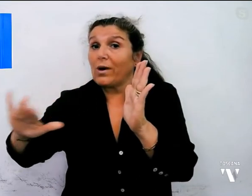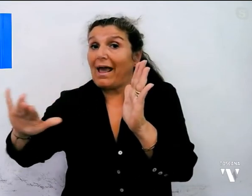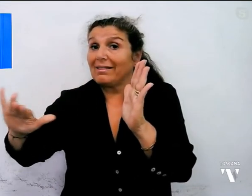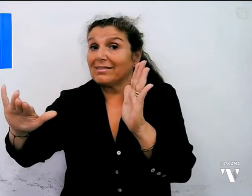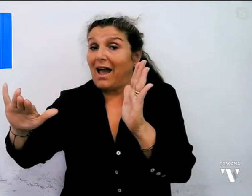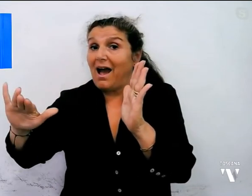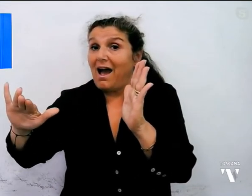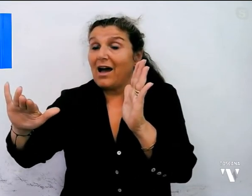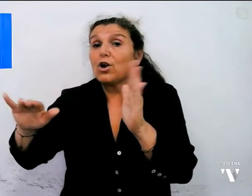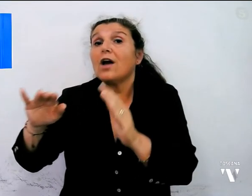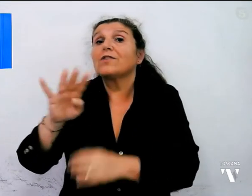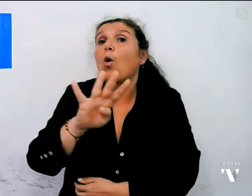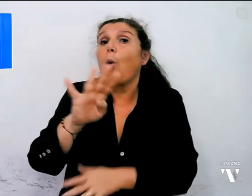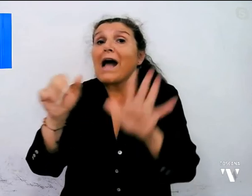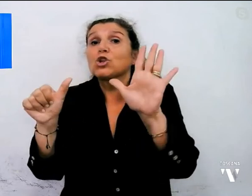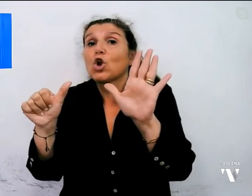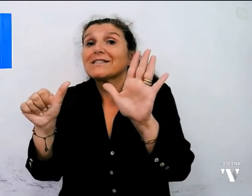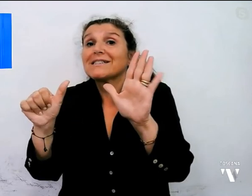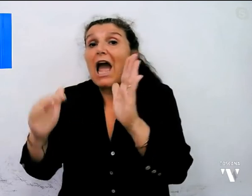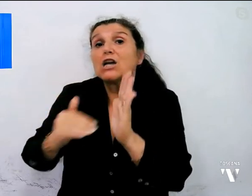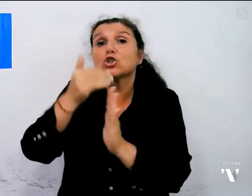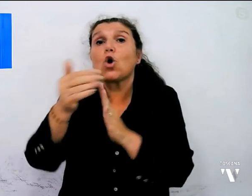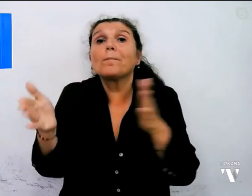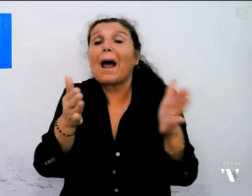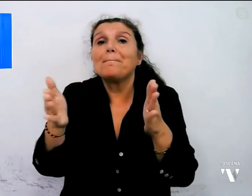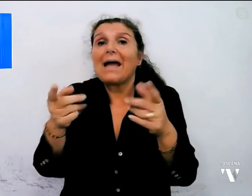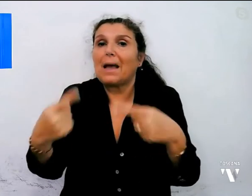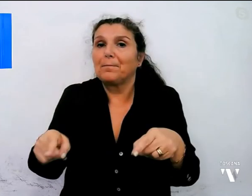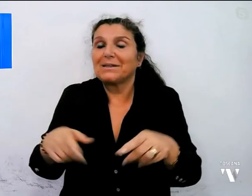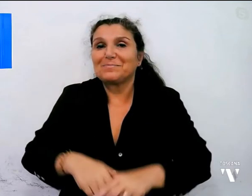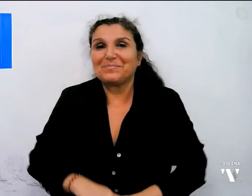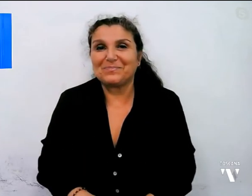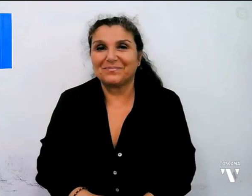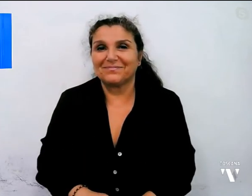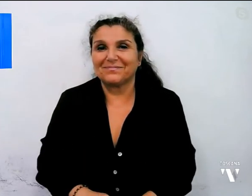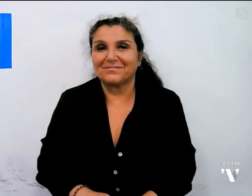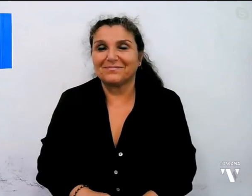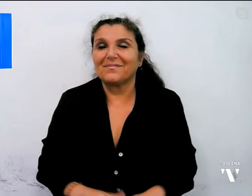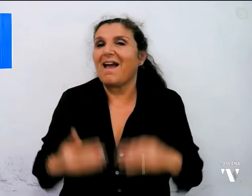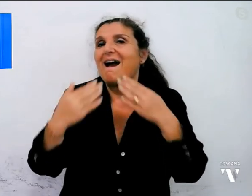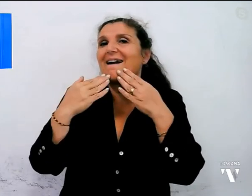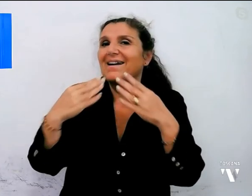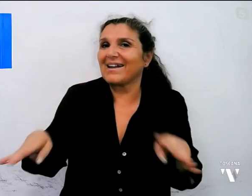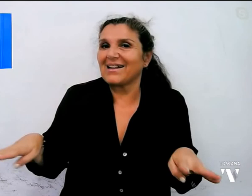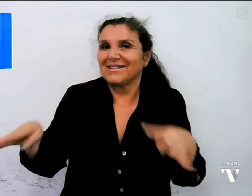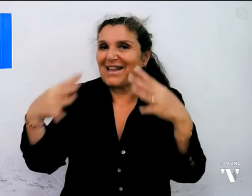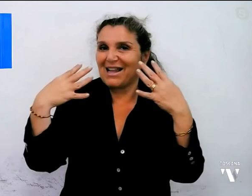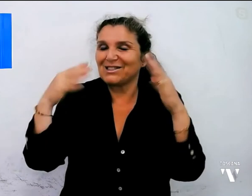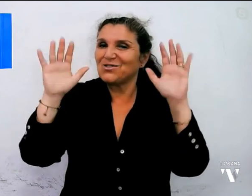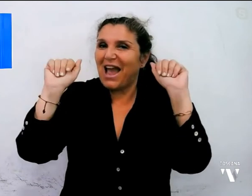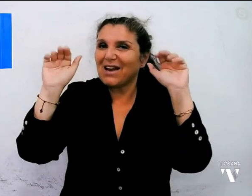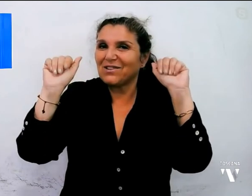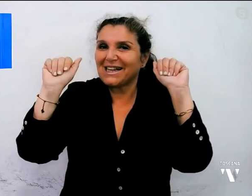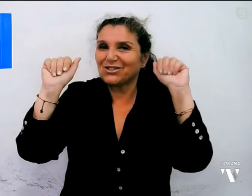saranno tra i 4 e i 6 gradi sopra la media stagionale è tutto per questa sera arrivederci